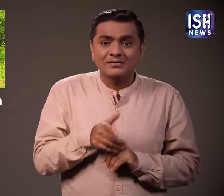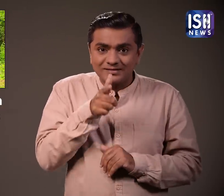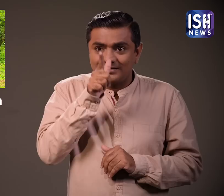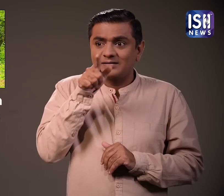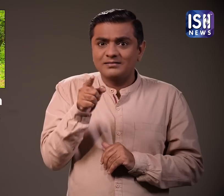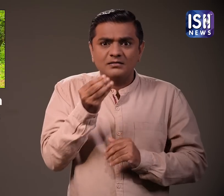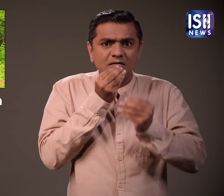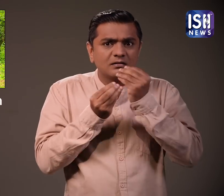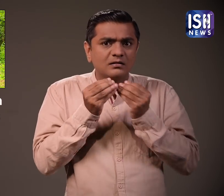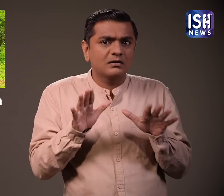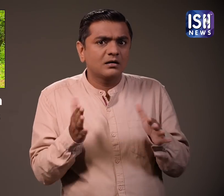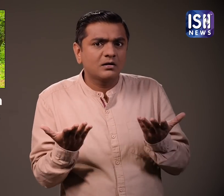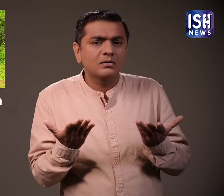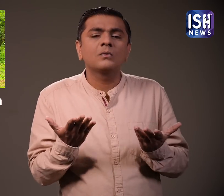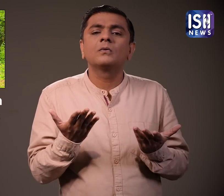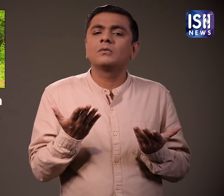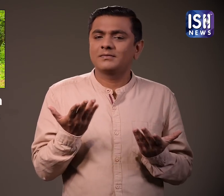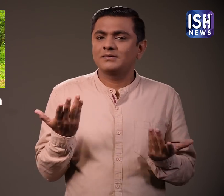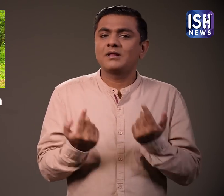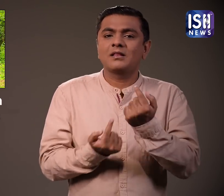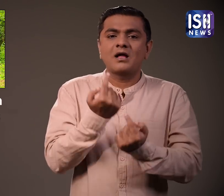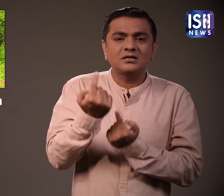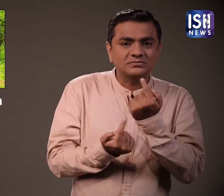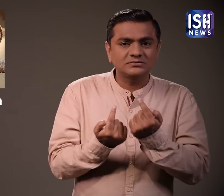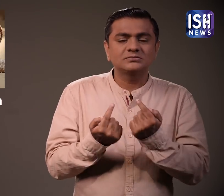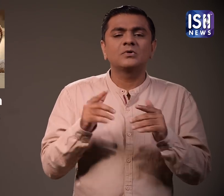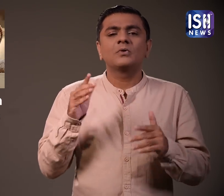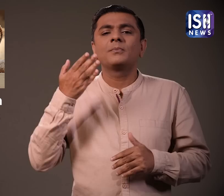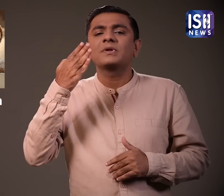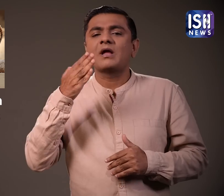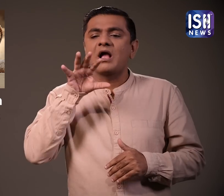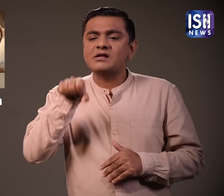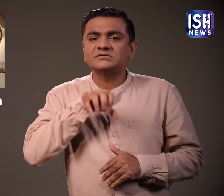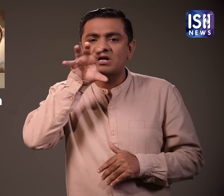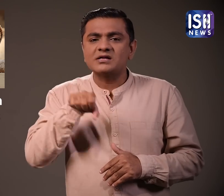गेंडे शाकहारी होते हैं